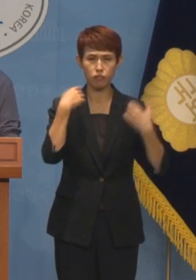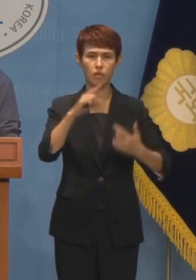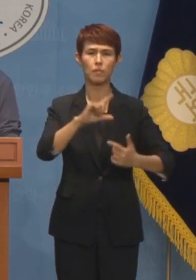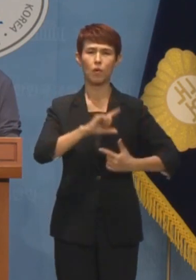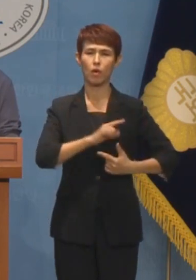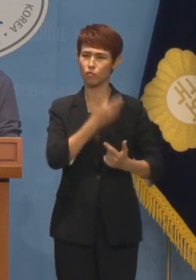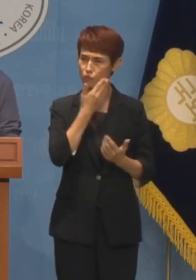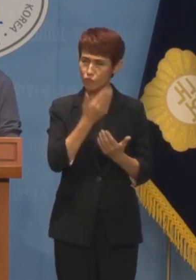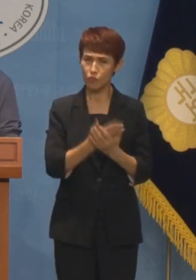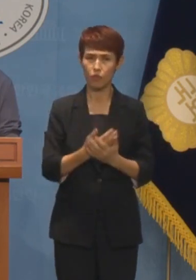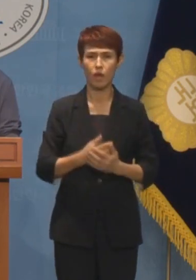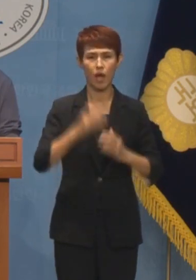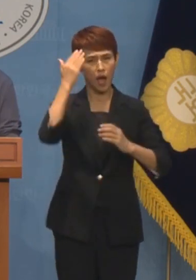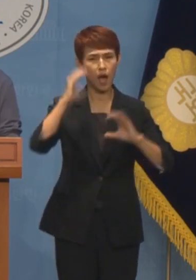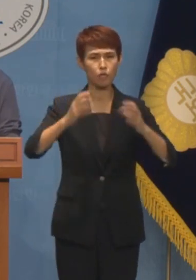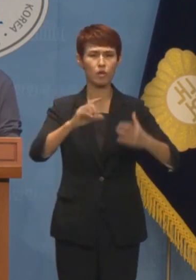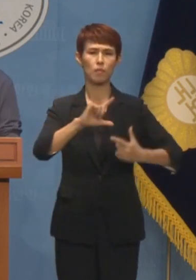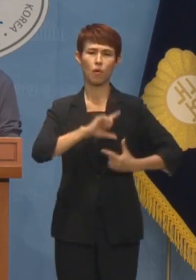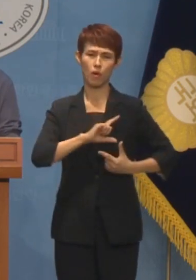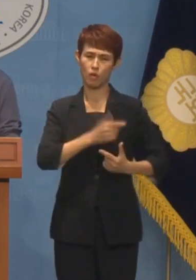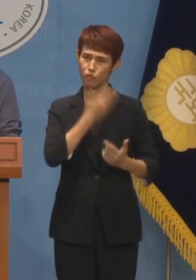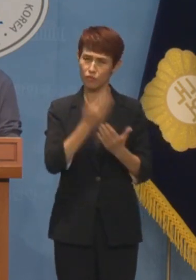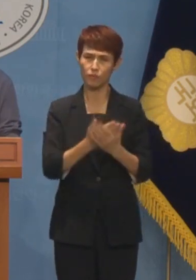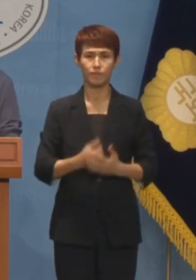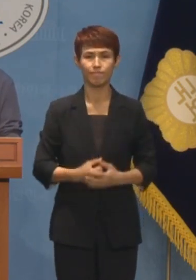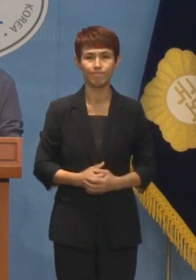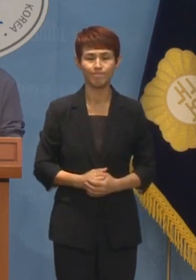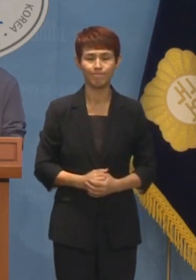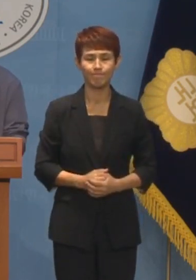걸린 일이 되어버렸습니다. 이상입니다.